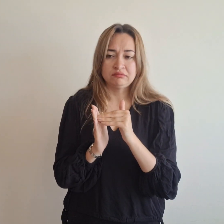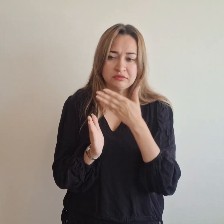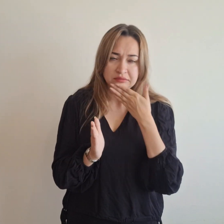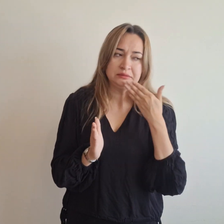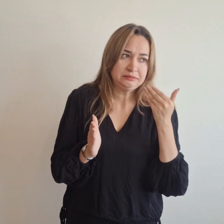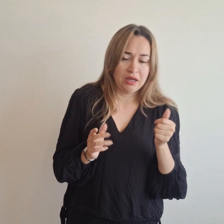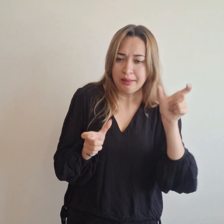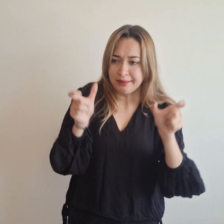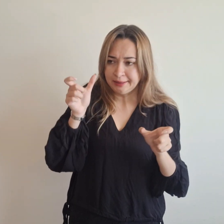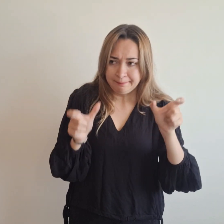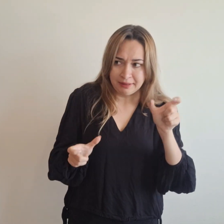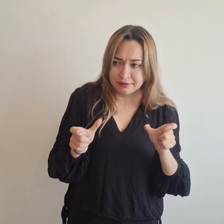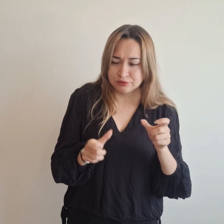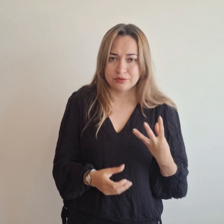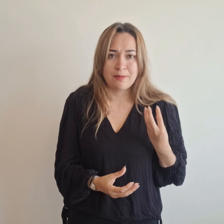futuras generaciones del sector.